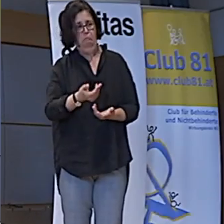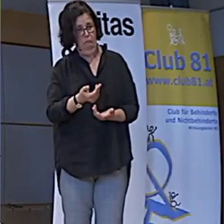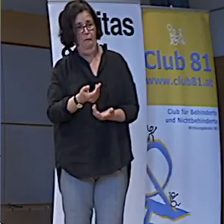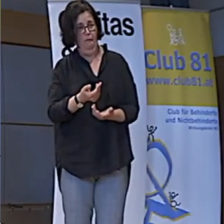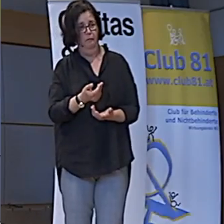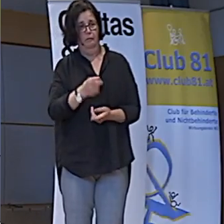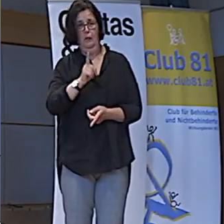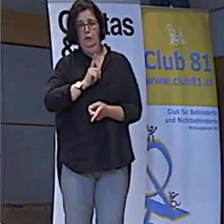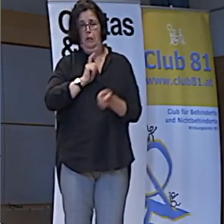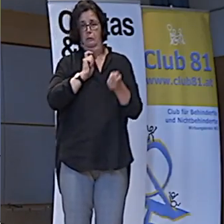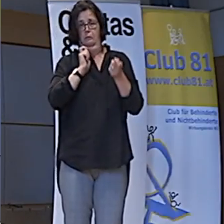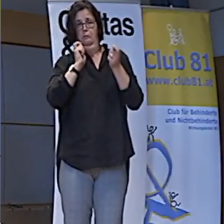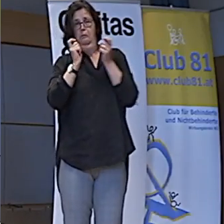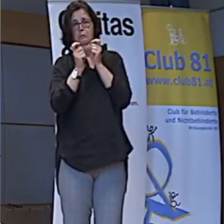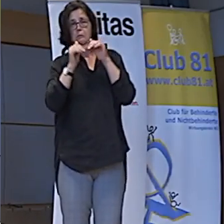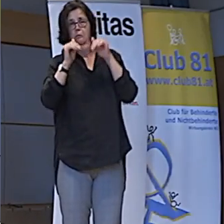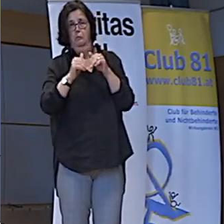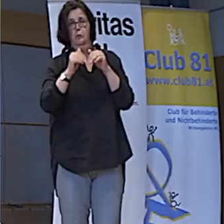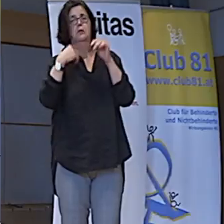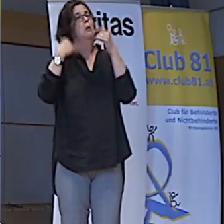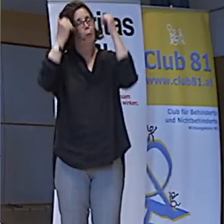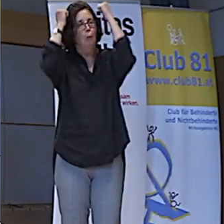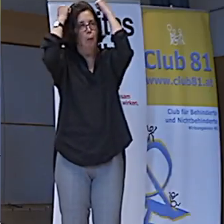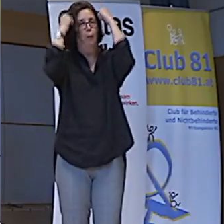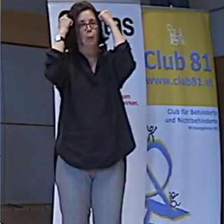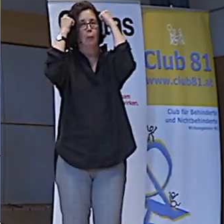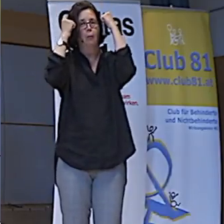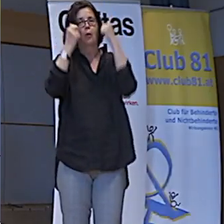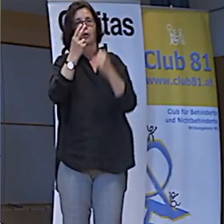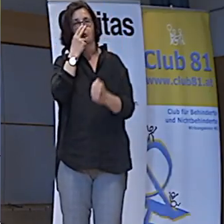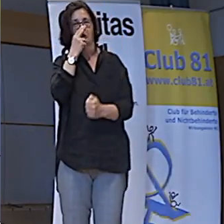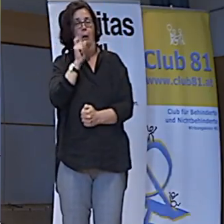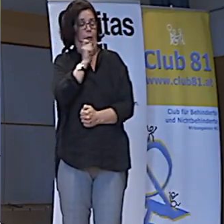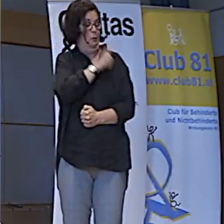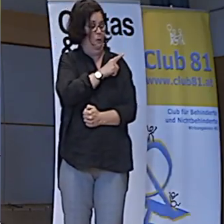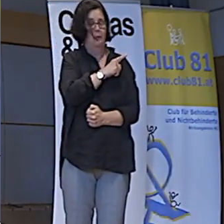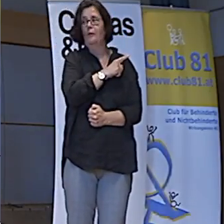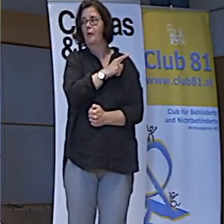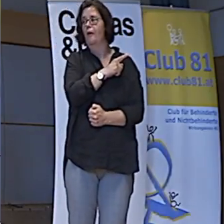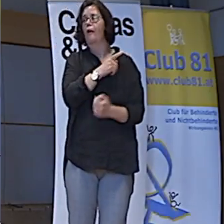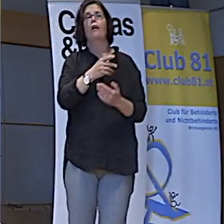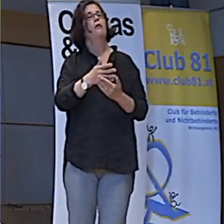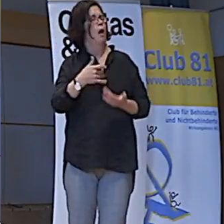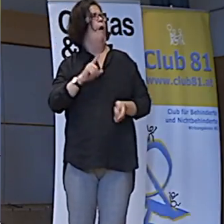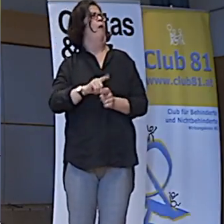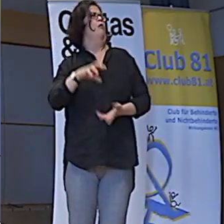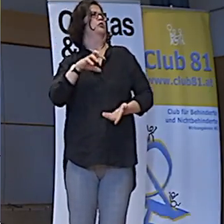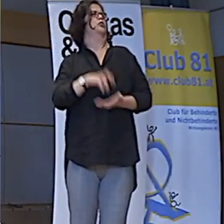dann muss ich mich, dann setze ich mir jetzt ein Kappel auf, das schaut cool aus, dann bin ich ein Großstädter.